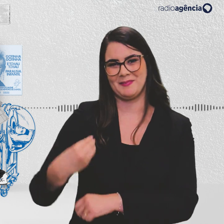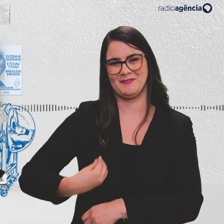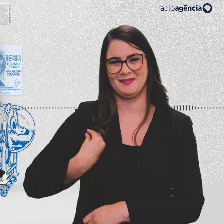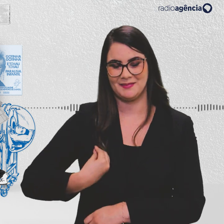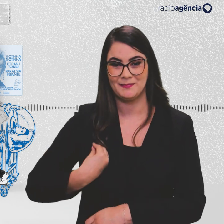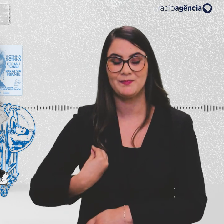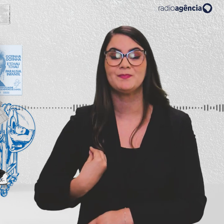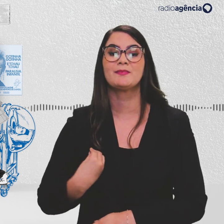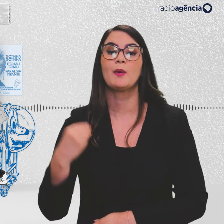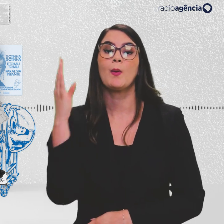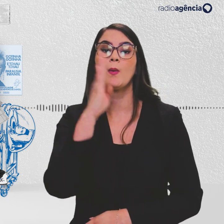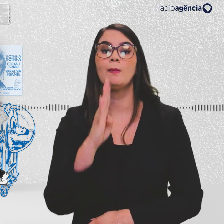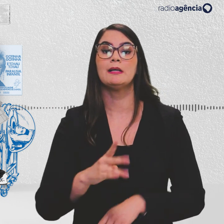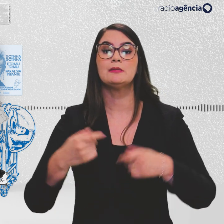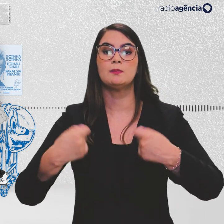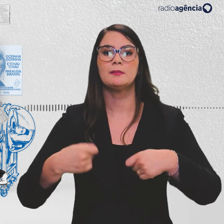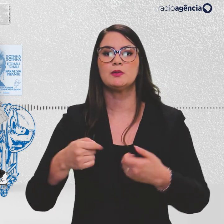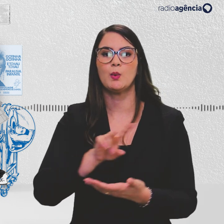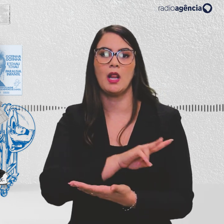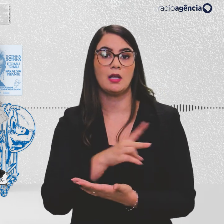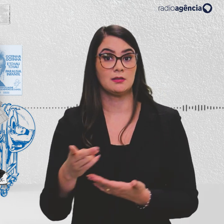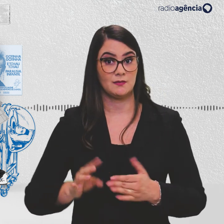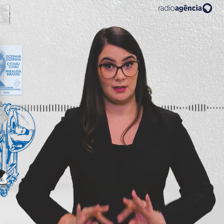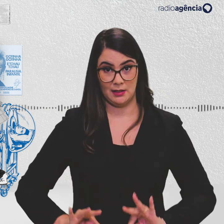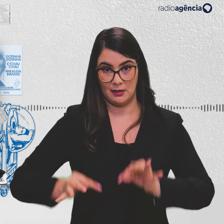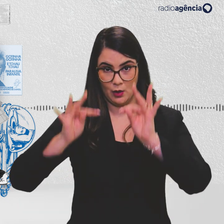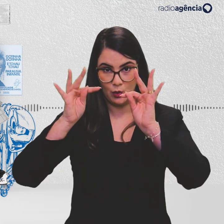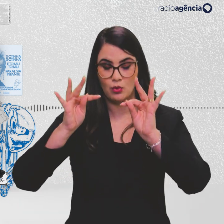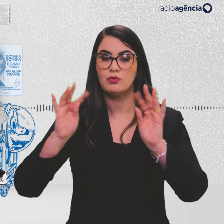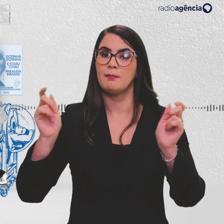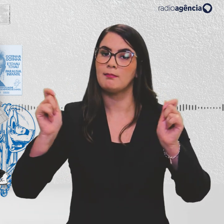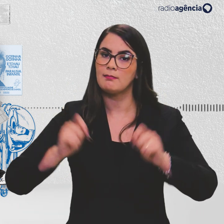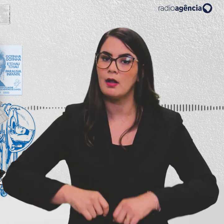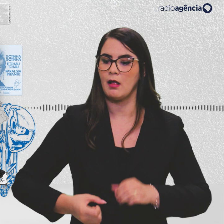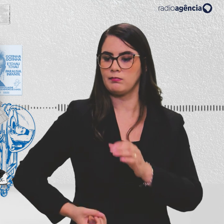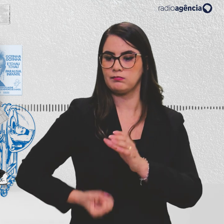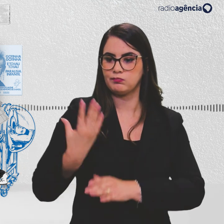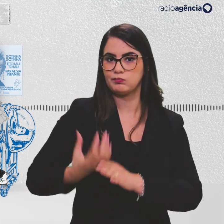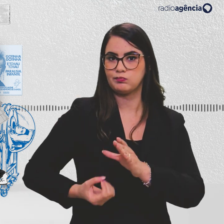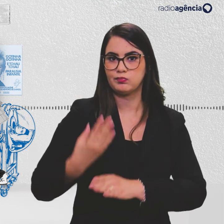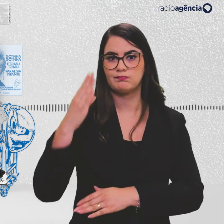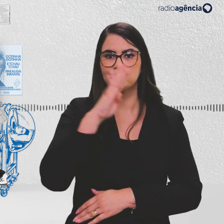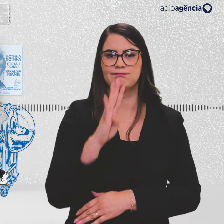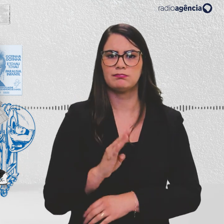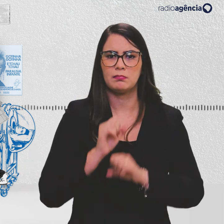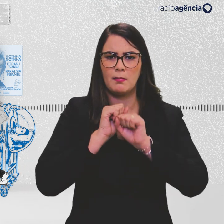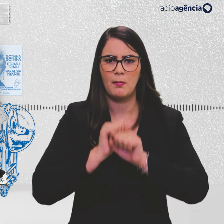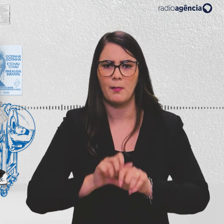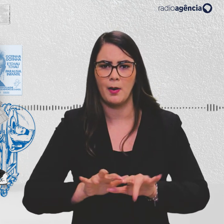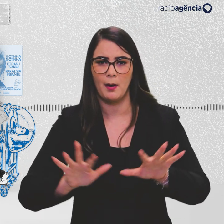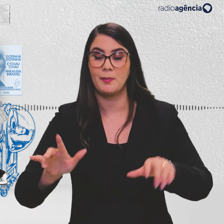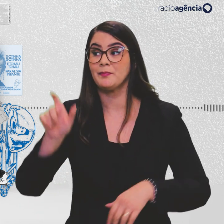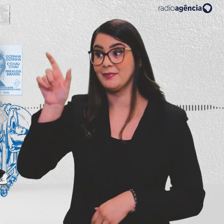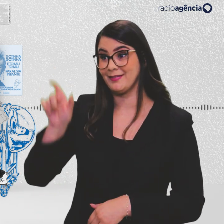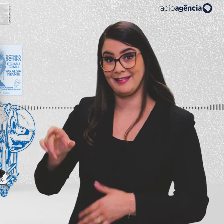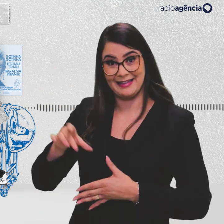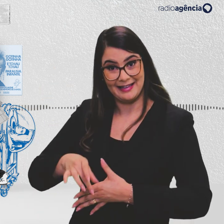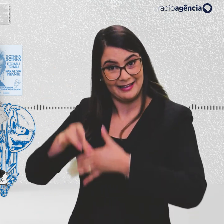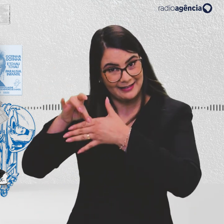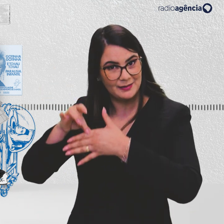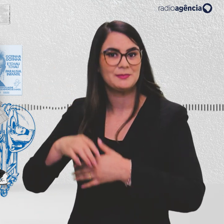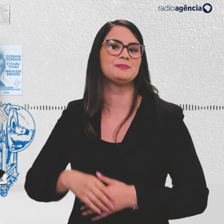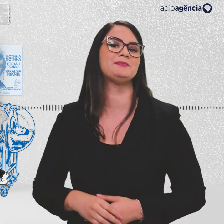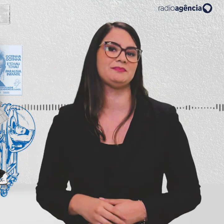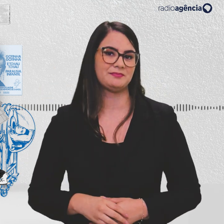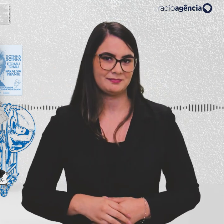Além disso, o Brasil precisou transferir a tecnologia para permitir a produção nacional. E o doutor Roma liderou esse processo.